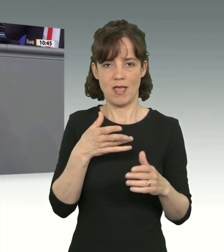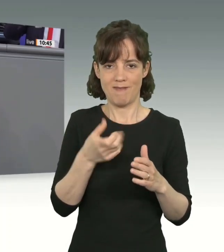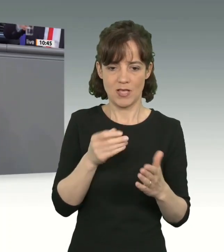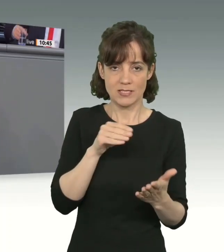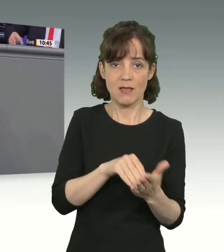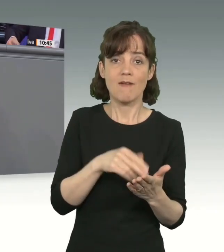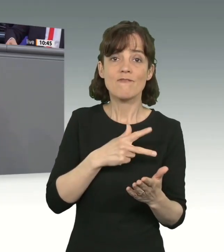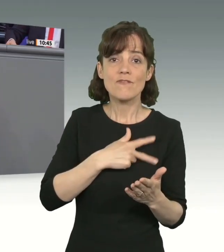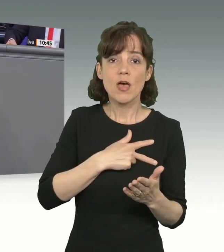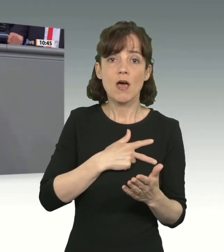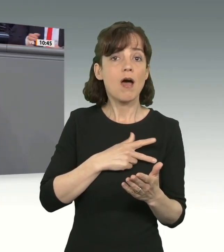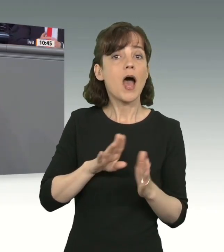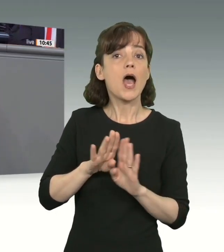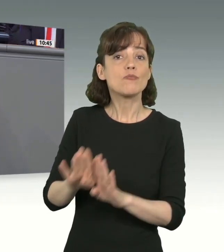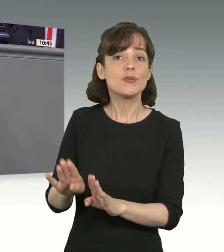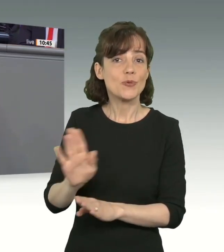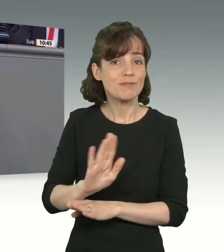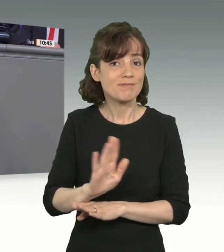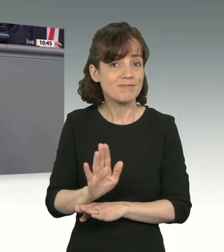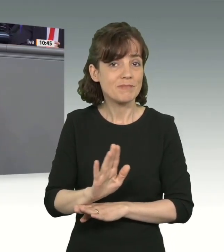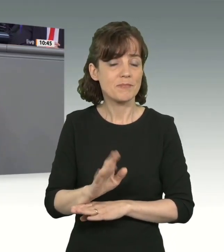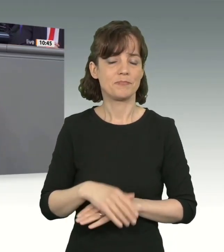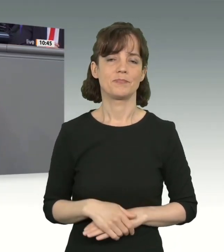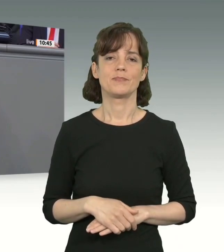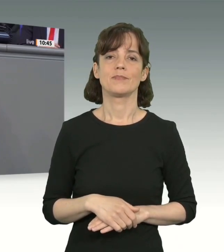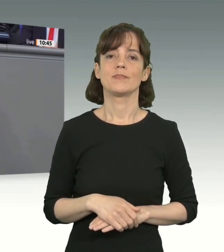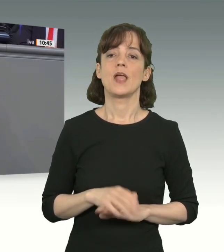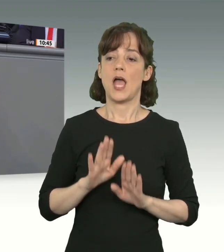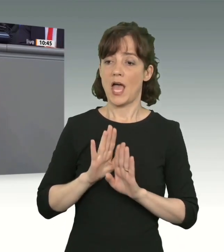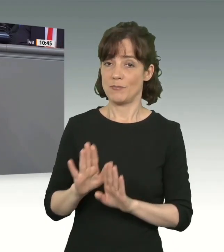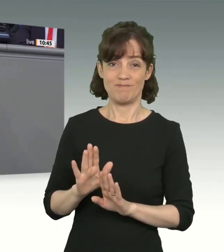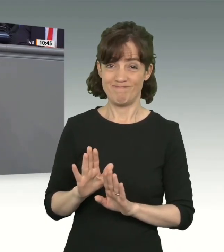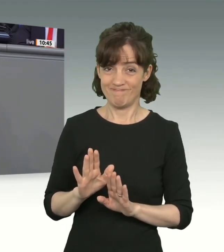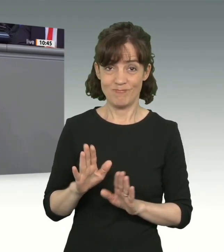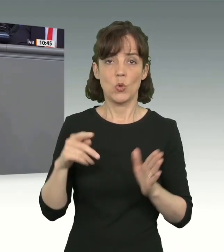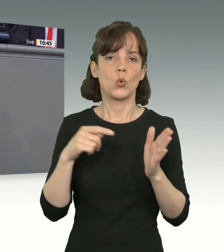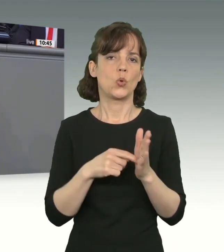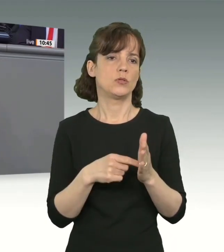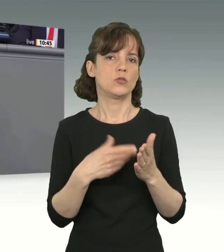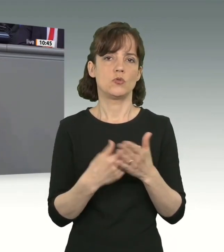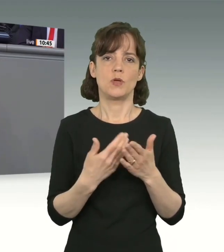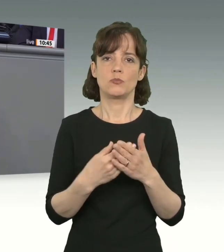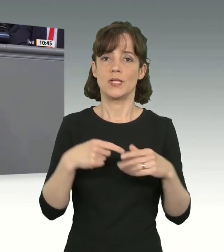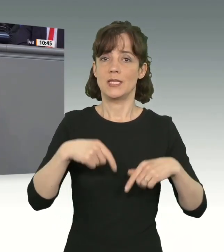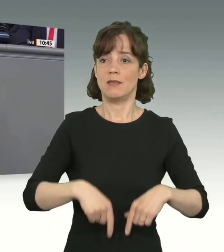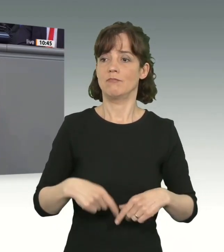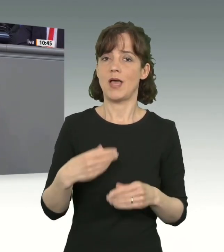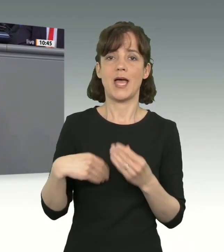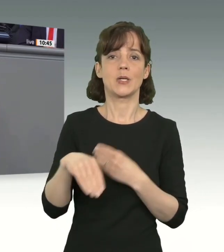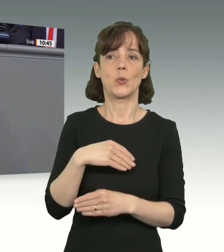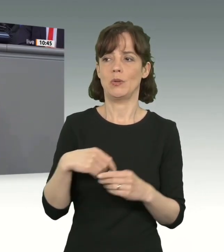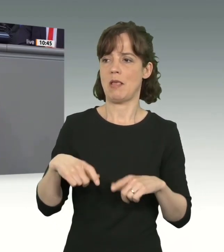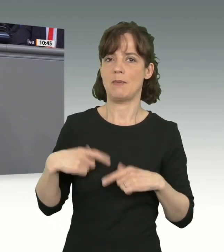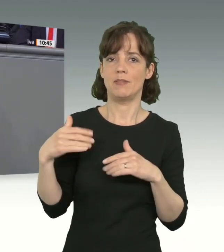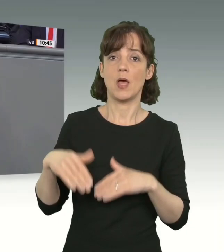sollen in Wirklichkeit gar nicht abgeschoben werden. Dass sie nicht abgeschoben werden können, kann zum Beispiel daran liegen, dass sie hier lebende Angehörige haben